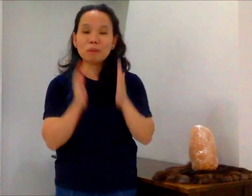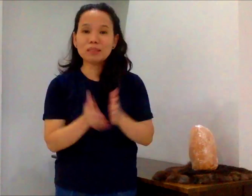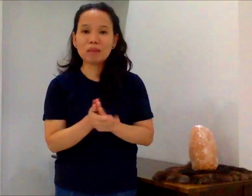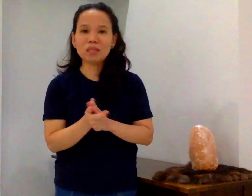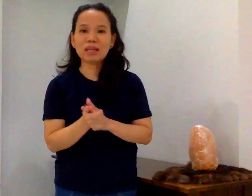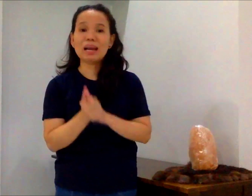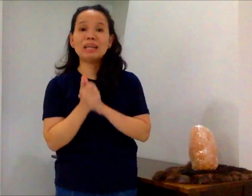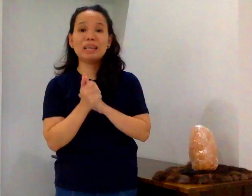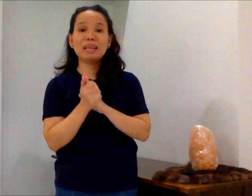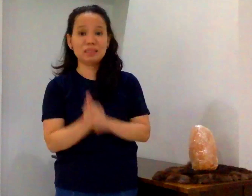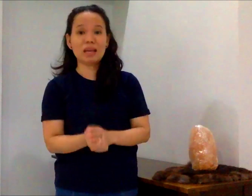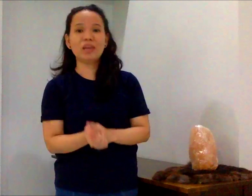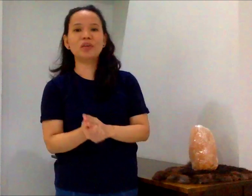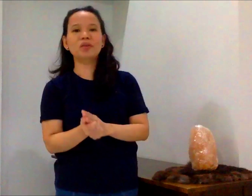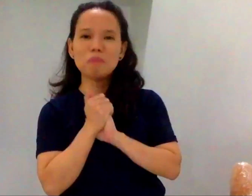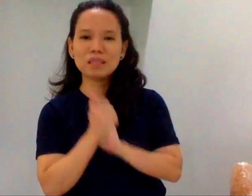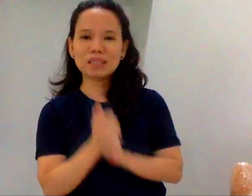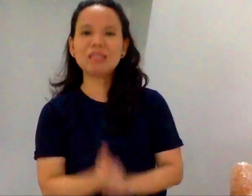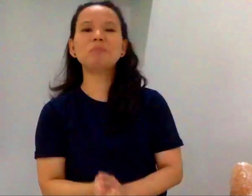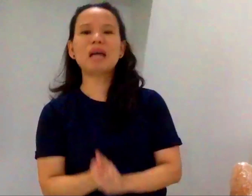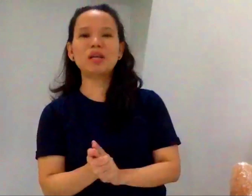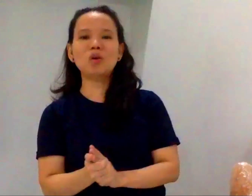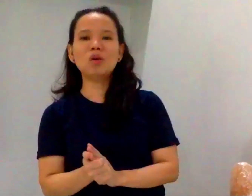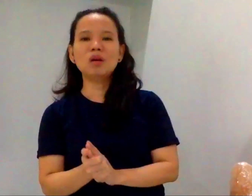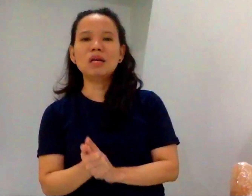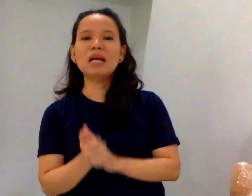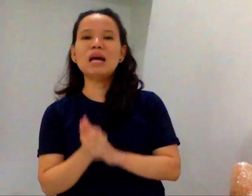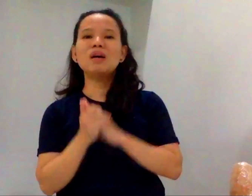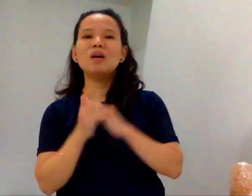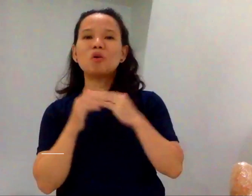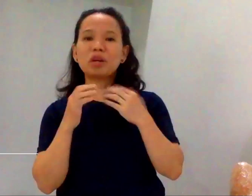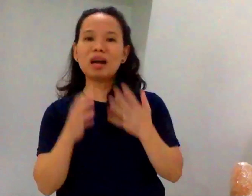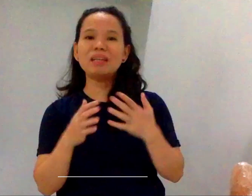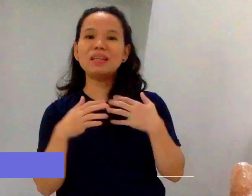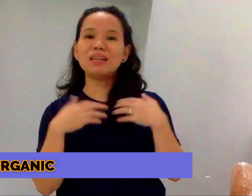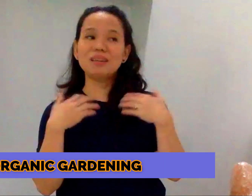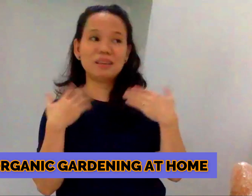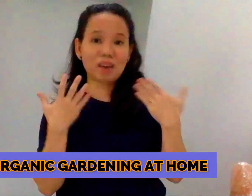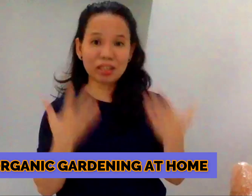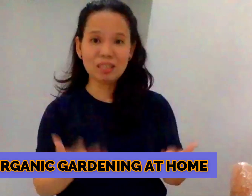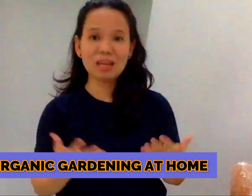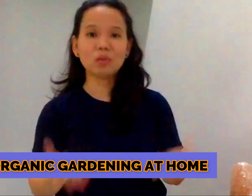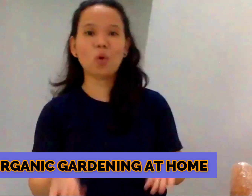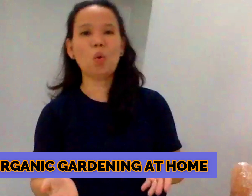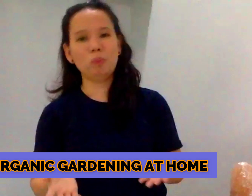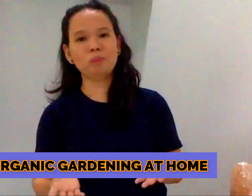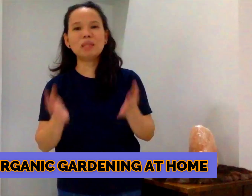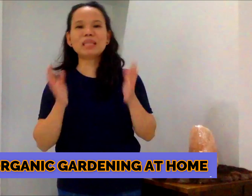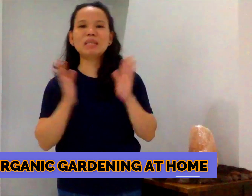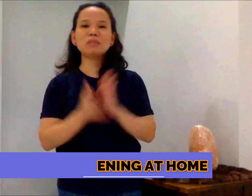pandemic, kailangan healthy tayo. Magtanim tayo ng organic gardening at home. magtanim